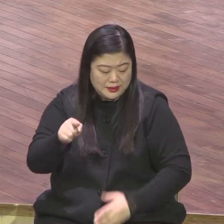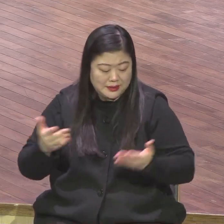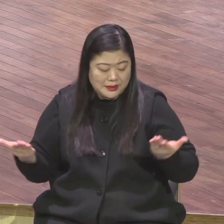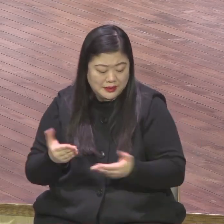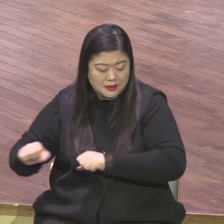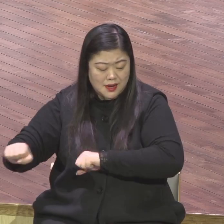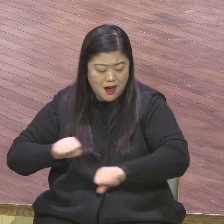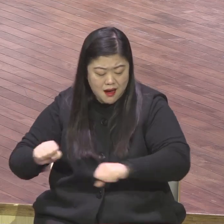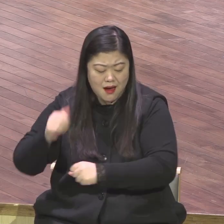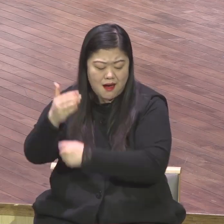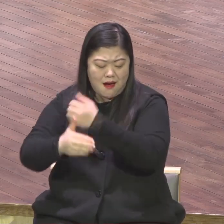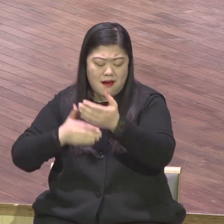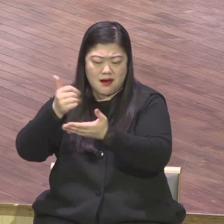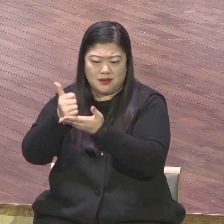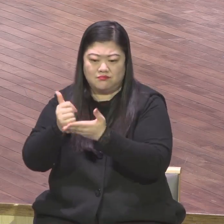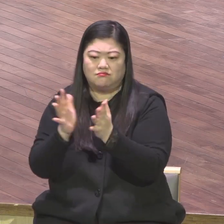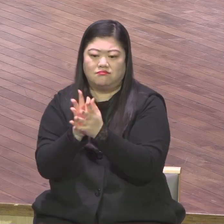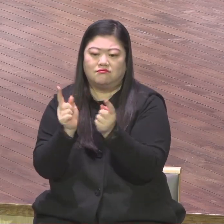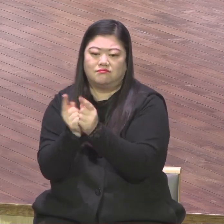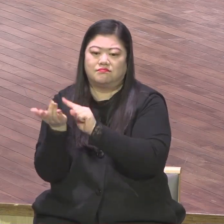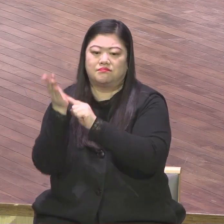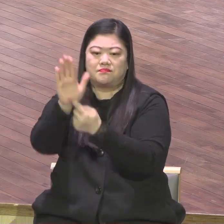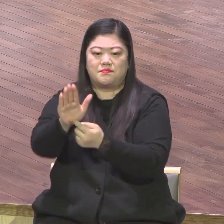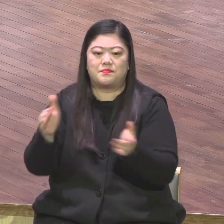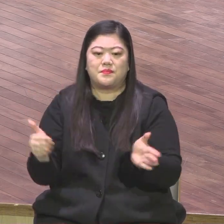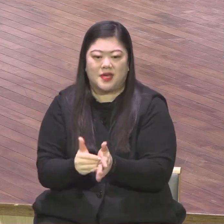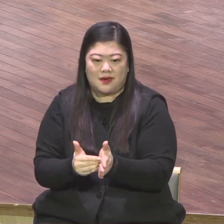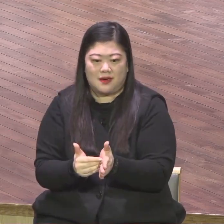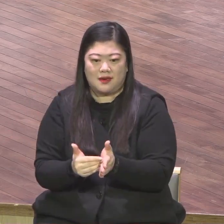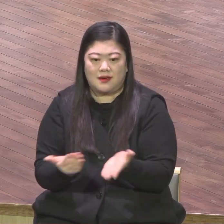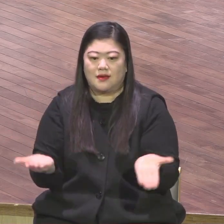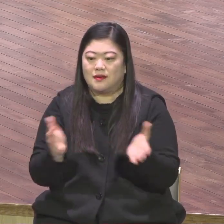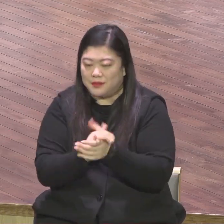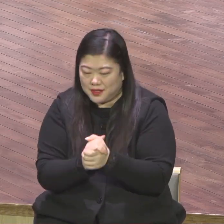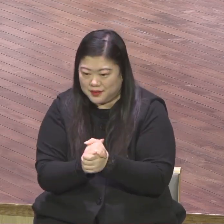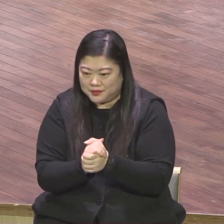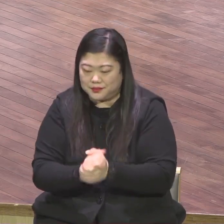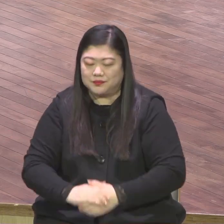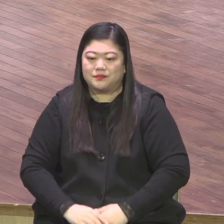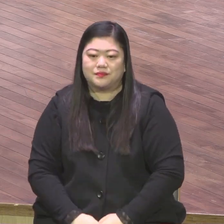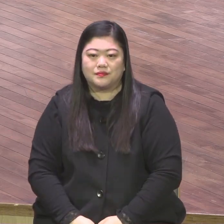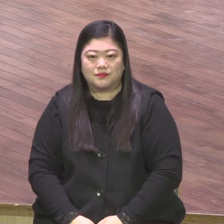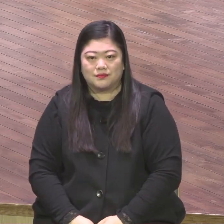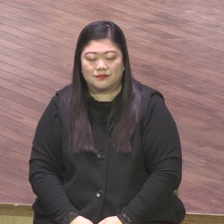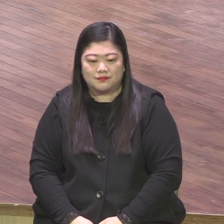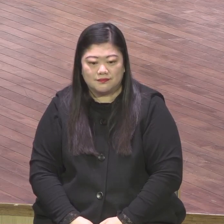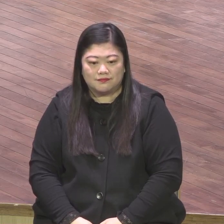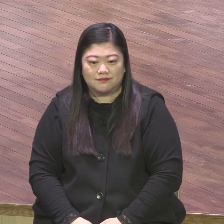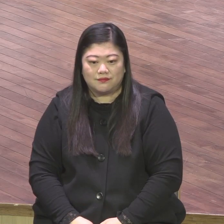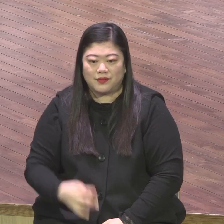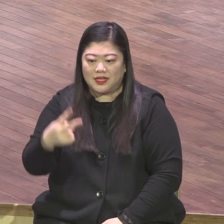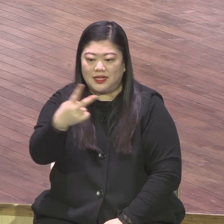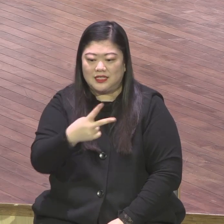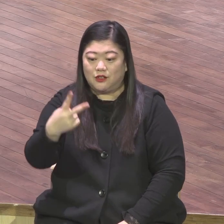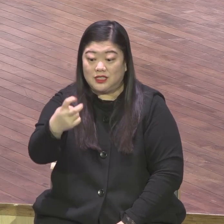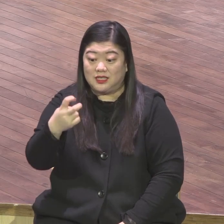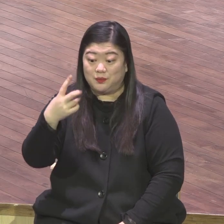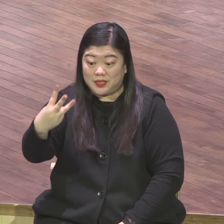여호와의 말씀이니라 아멘 새해는 망국을 기업으로